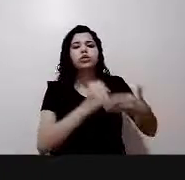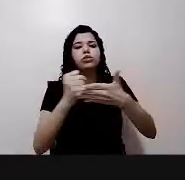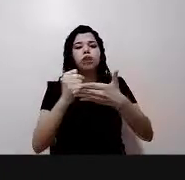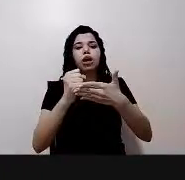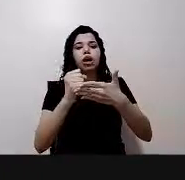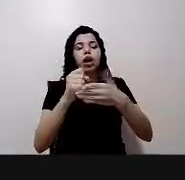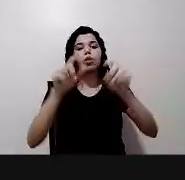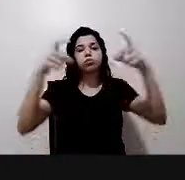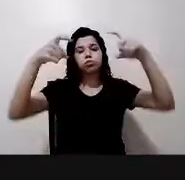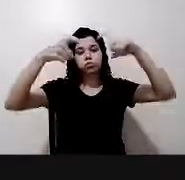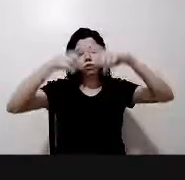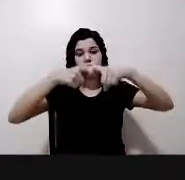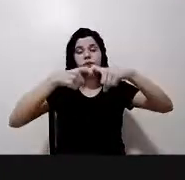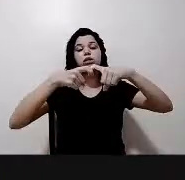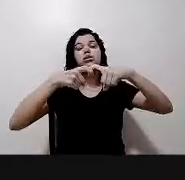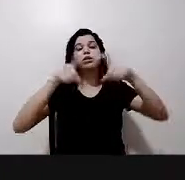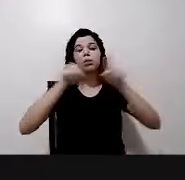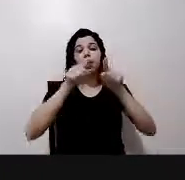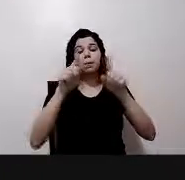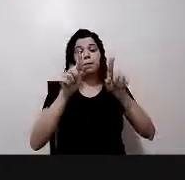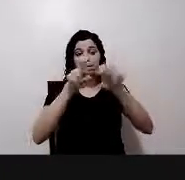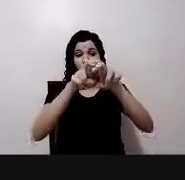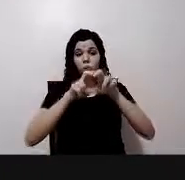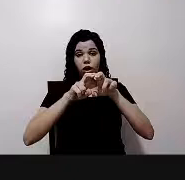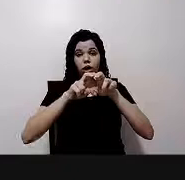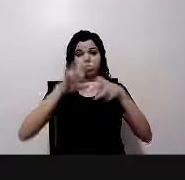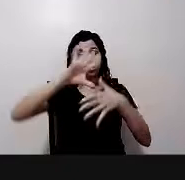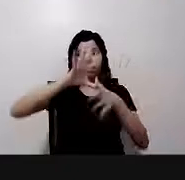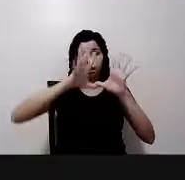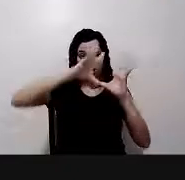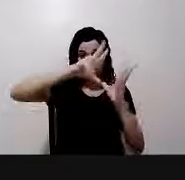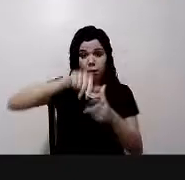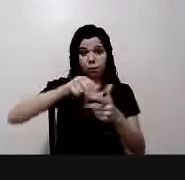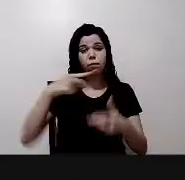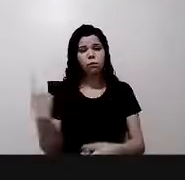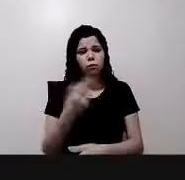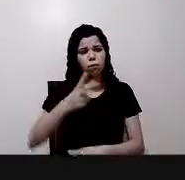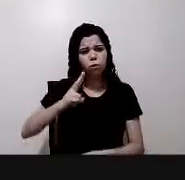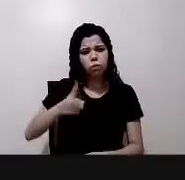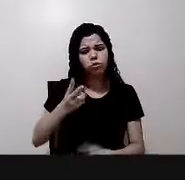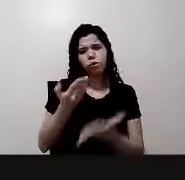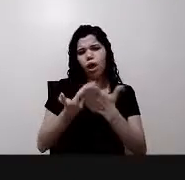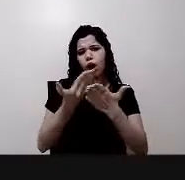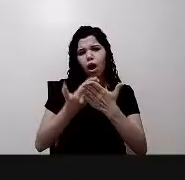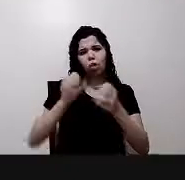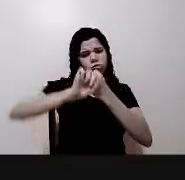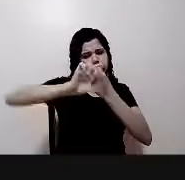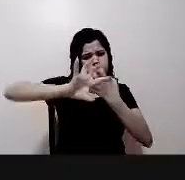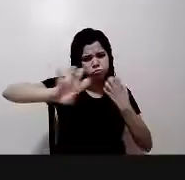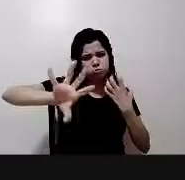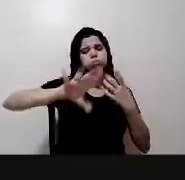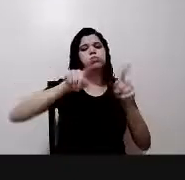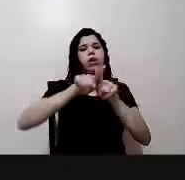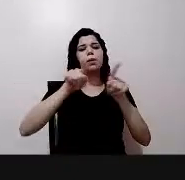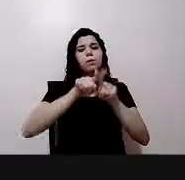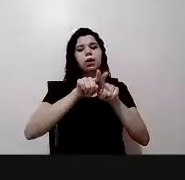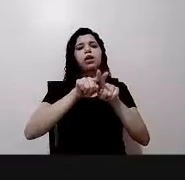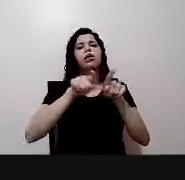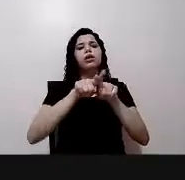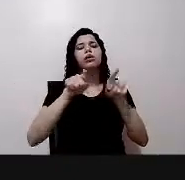mesmo com a pandemia, nós continuamos com algumas aulas online, tentando organizar as coisas e as contas também não